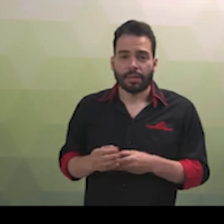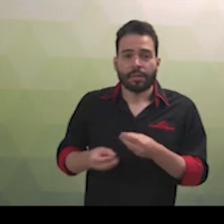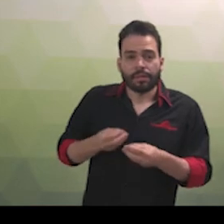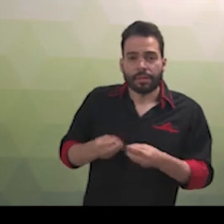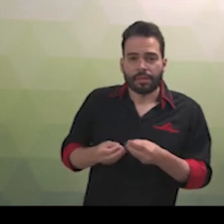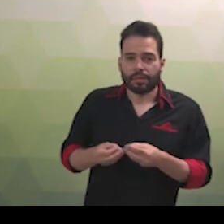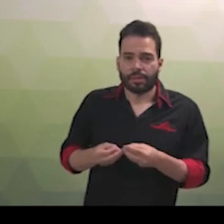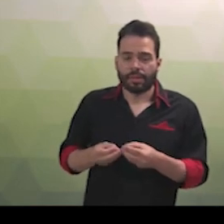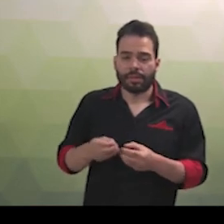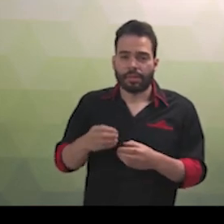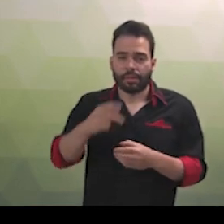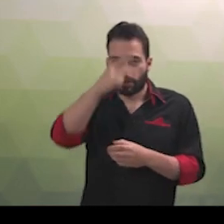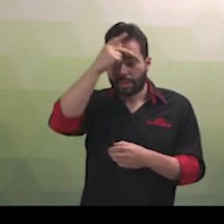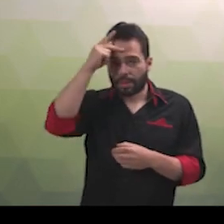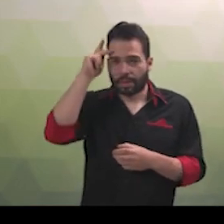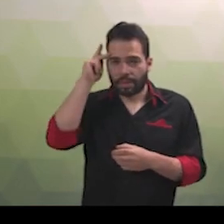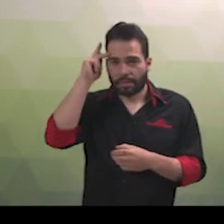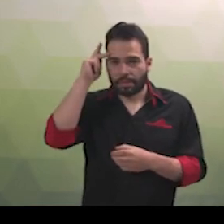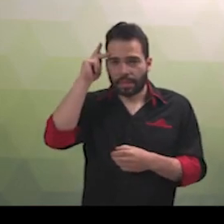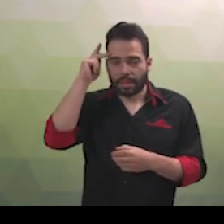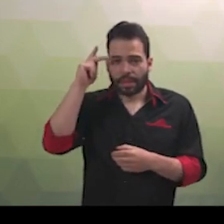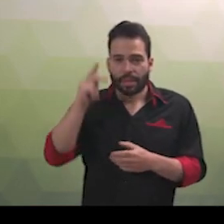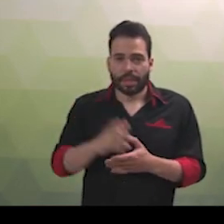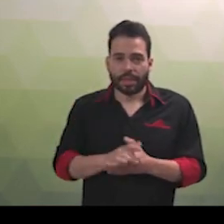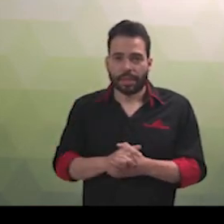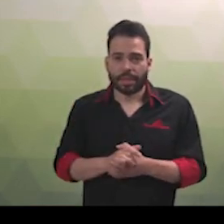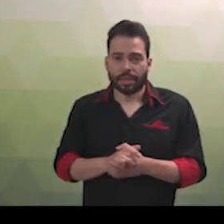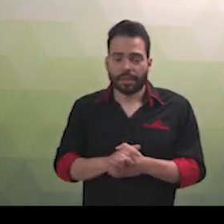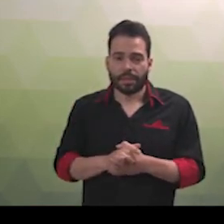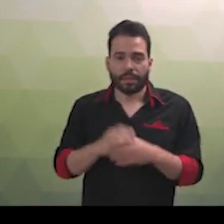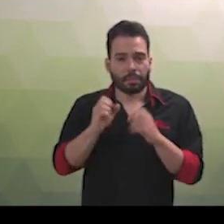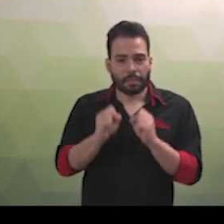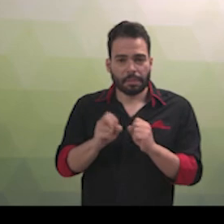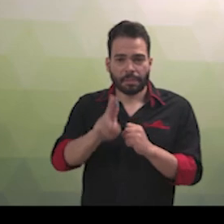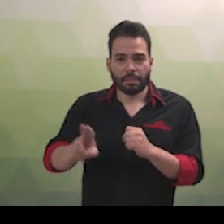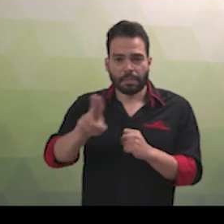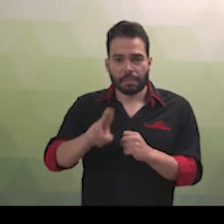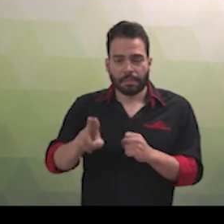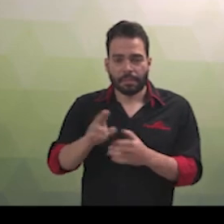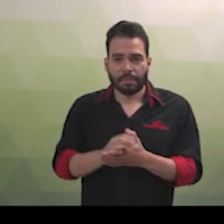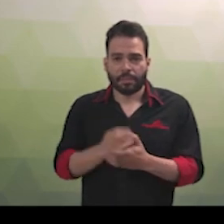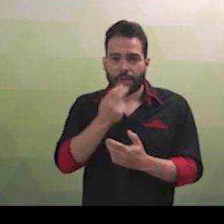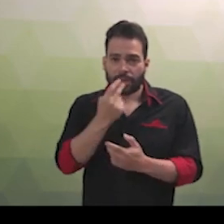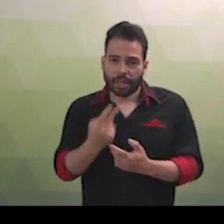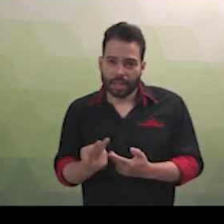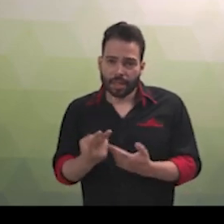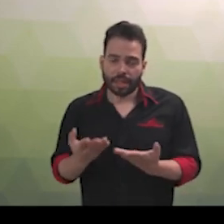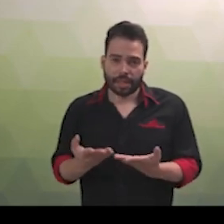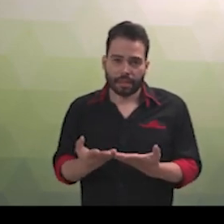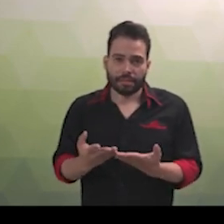forma de interação dos cidadãos que abrange, entre outras opções, as línguas, inclusive a língua brasileira